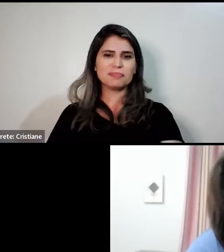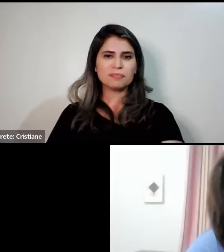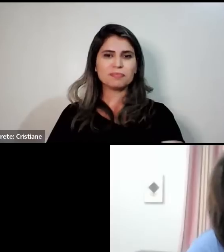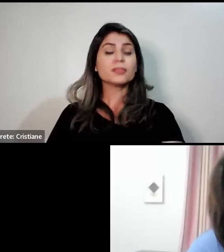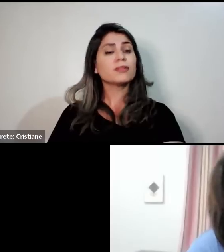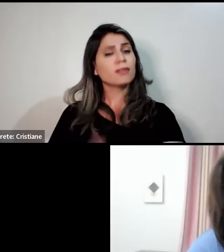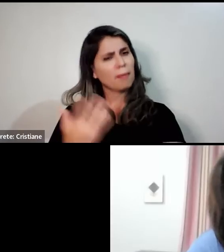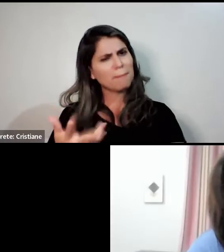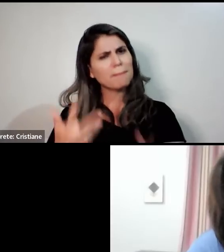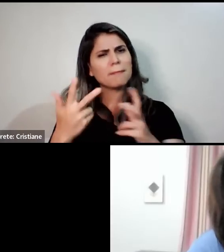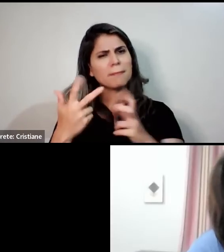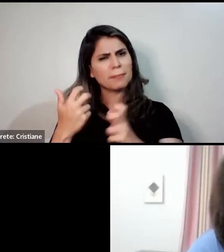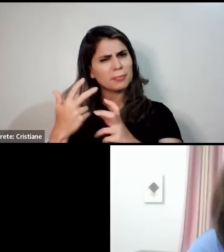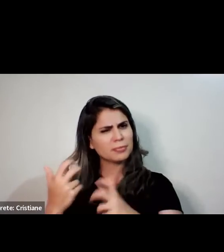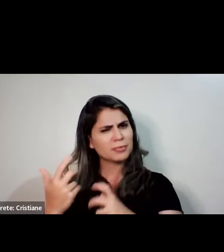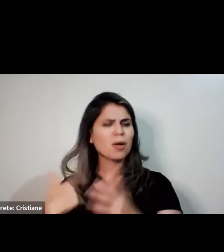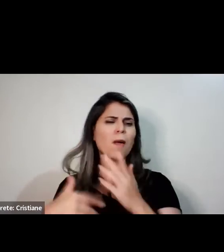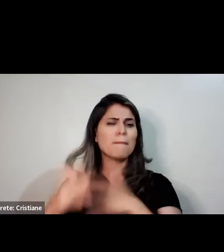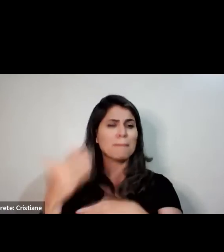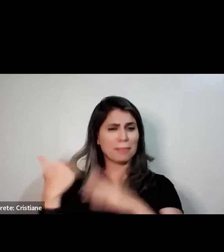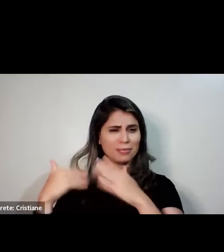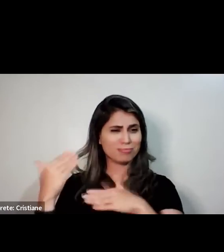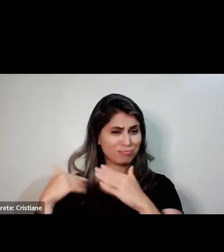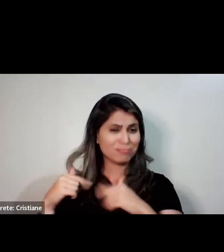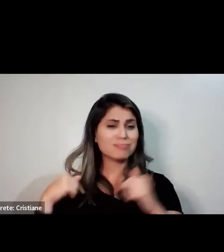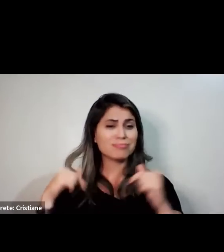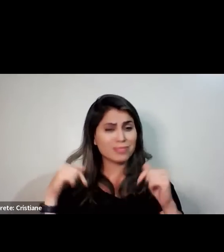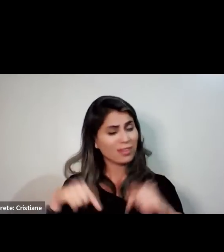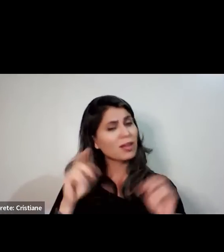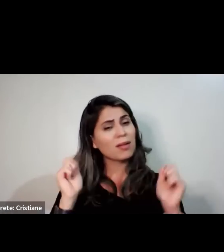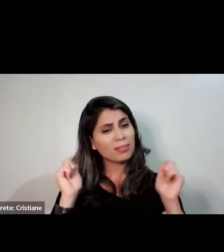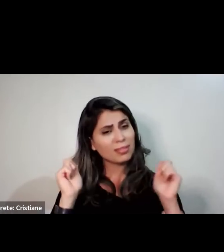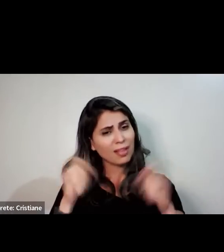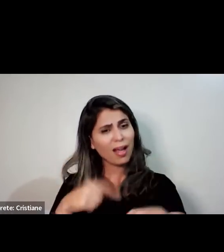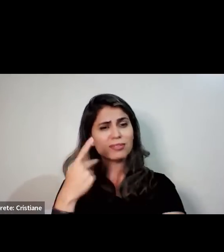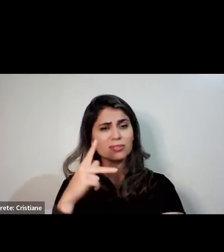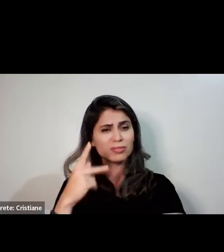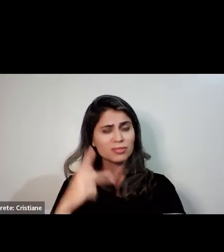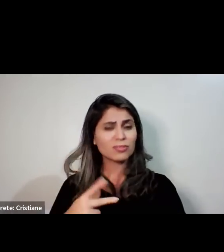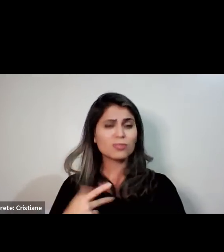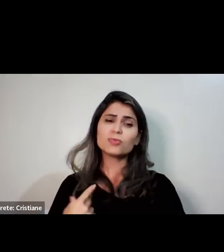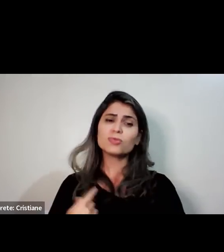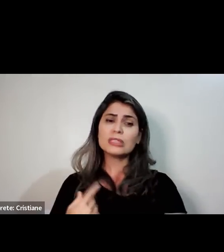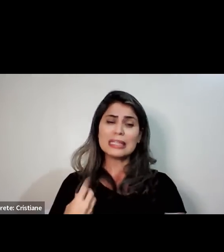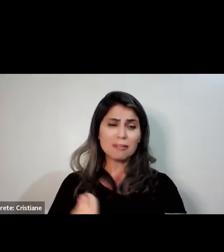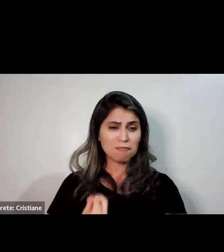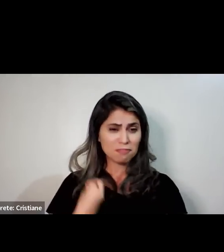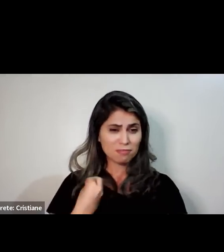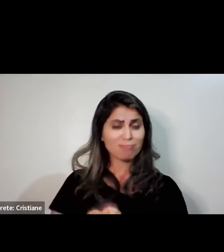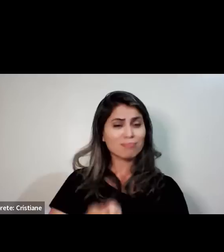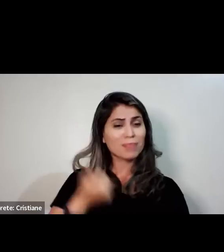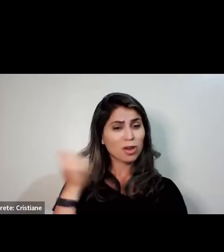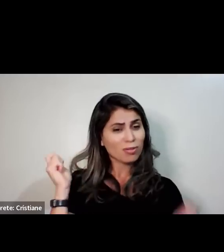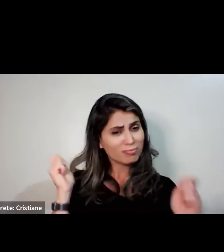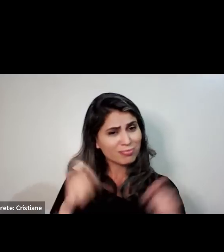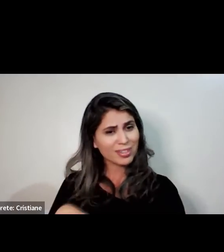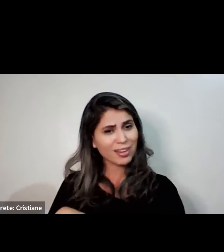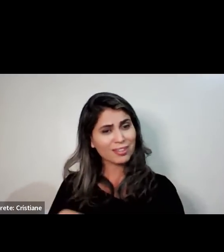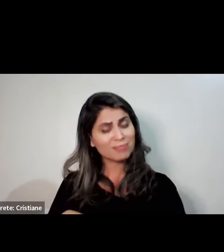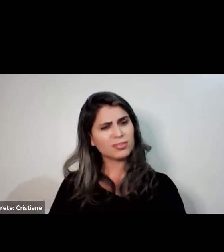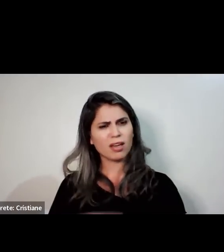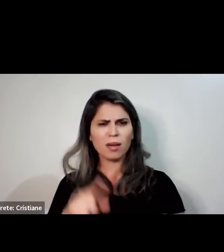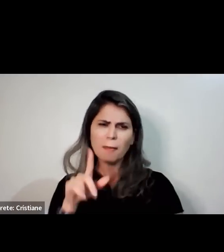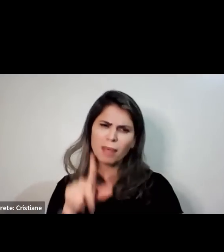podemos ter qualidade de vida. Nós estamos aqui falando da menopausa, mas e você que é homem? Vai esperar ter um problema na